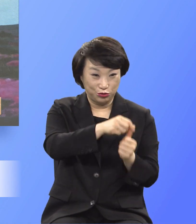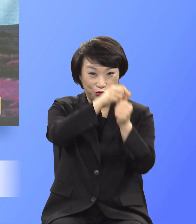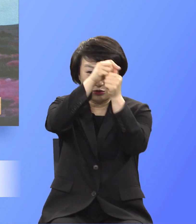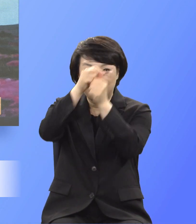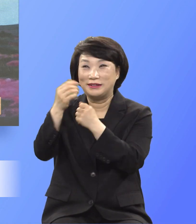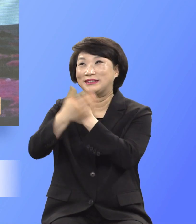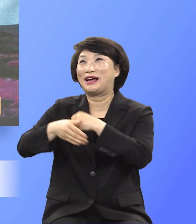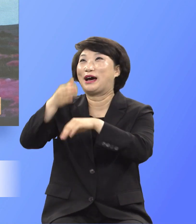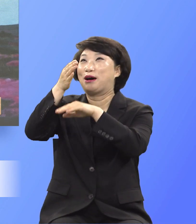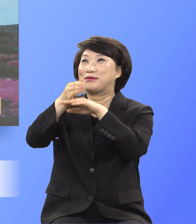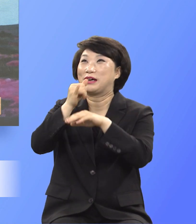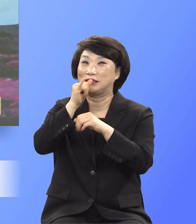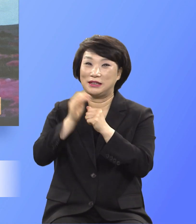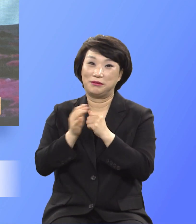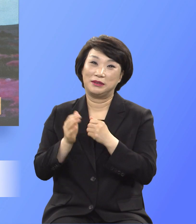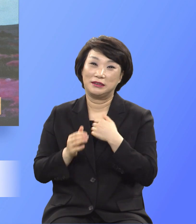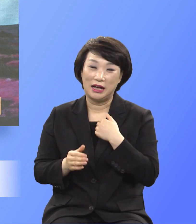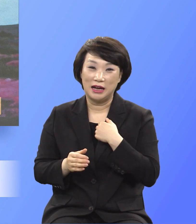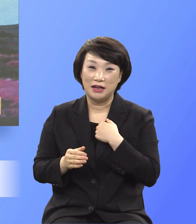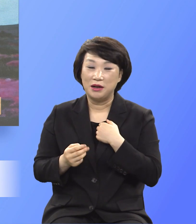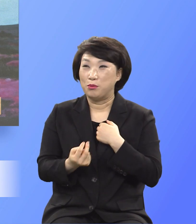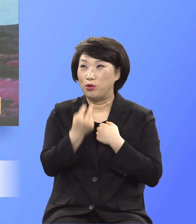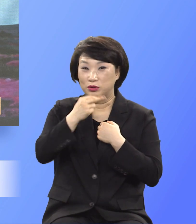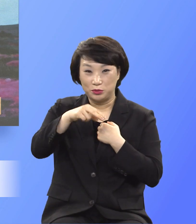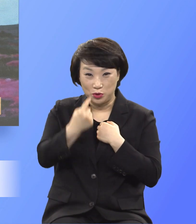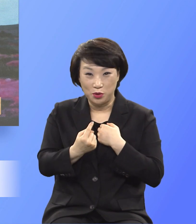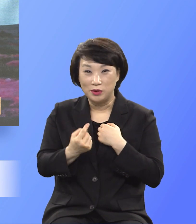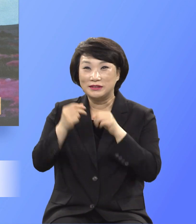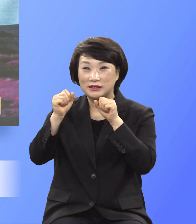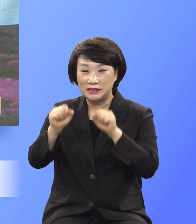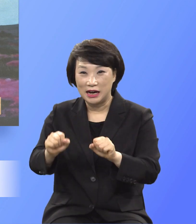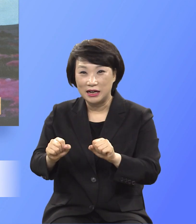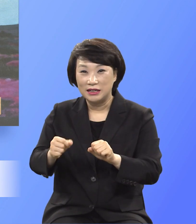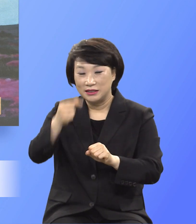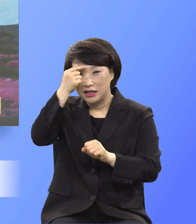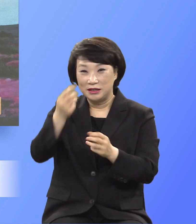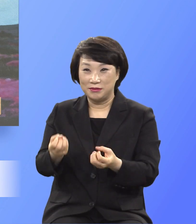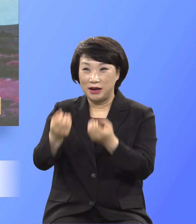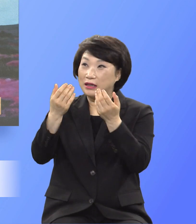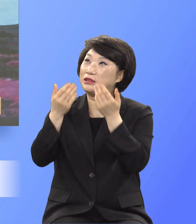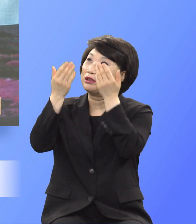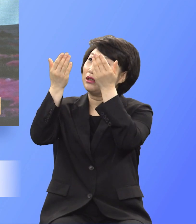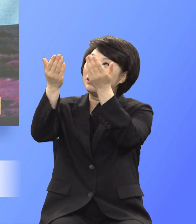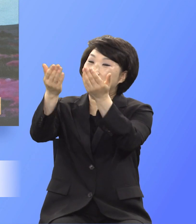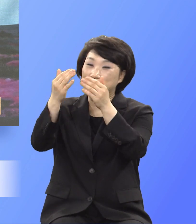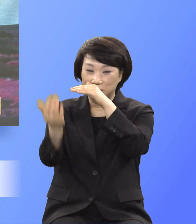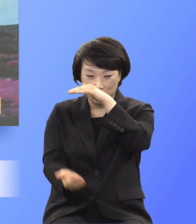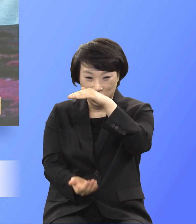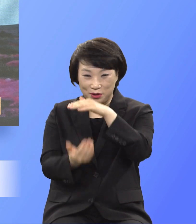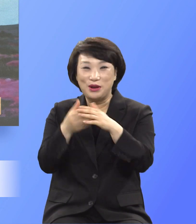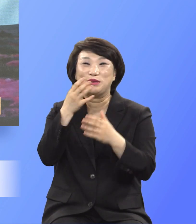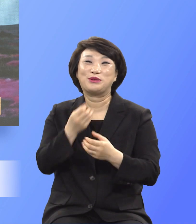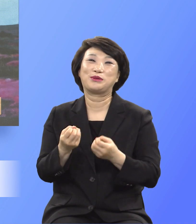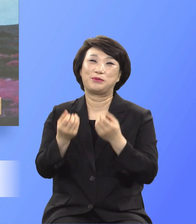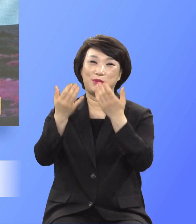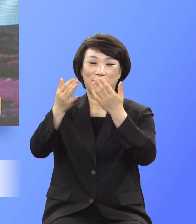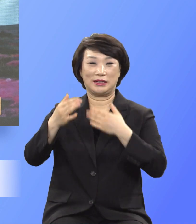감사에서 나의 목숨을 산 제물로 드릴 수 있는 최고의 축복이오 기업이오